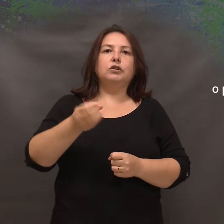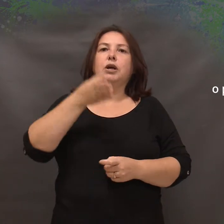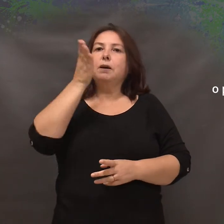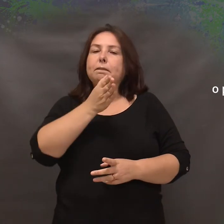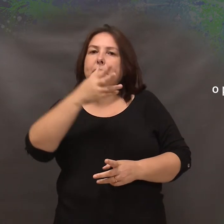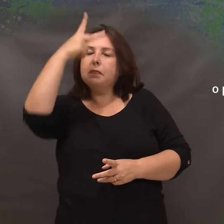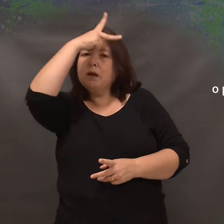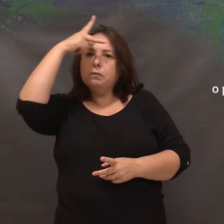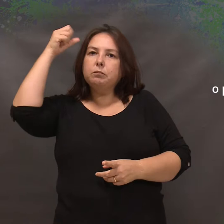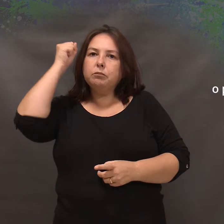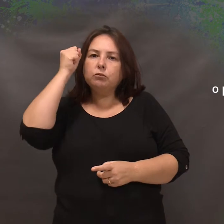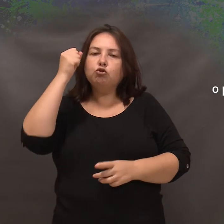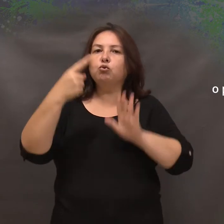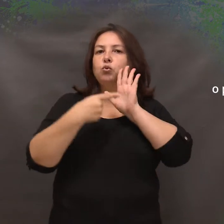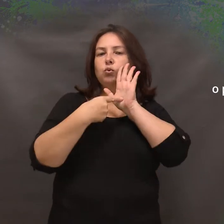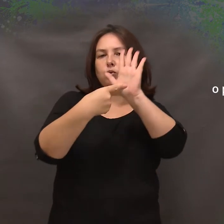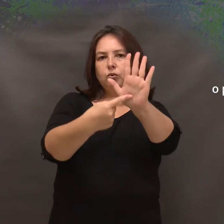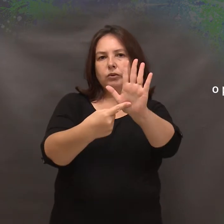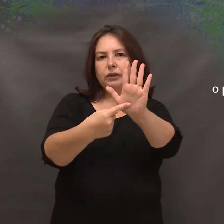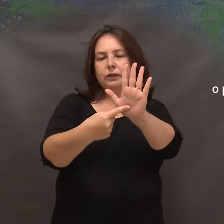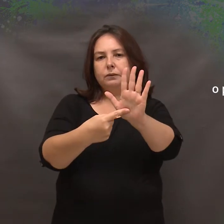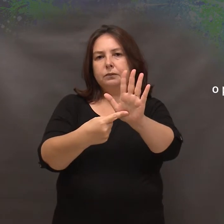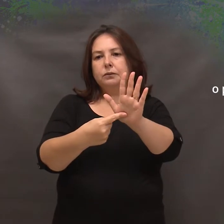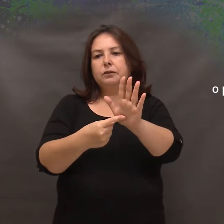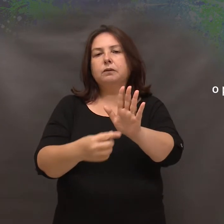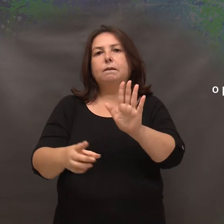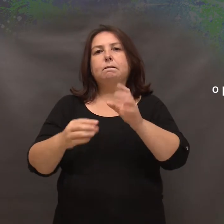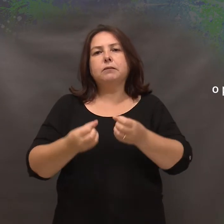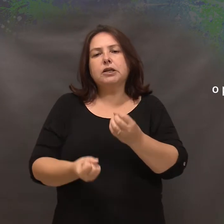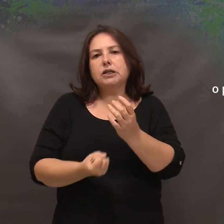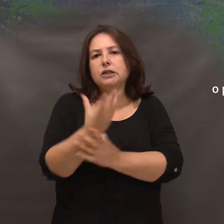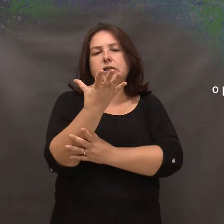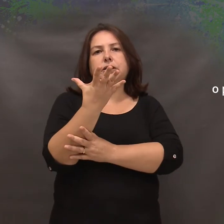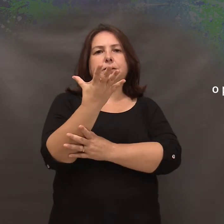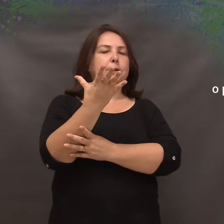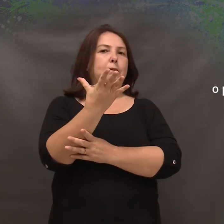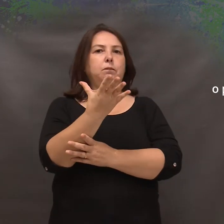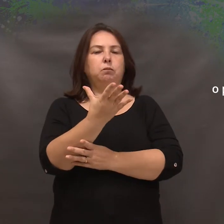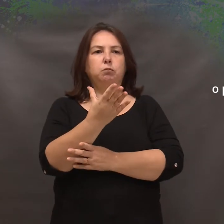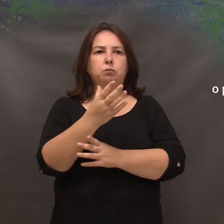com o intuito de instituir o Programa de Atendimento de Crianças e Adolescentes